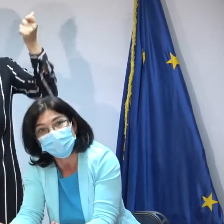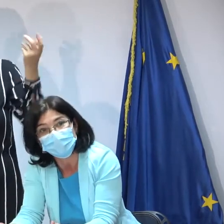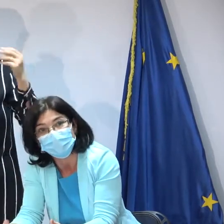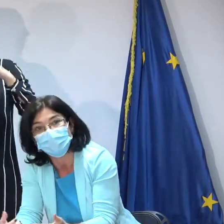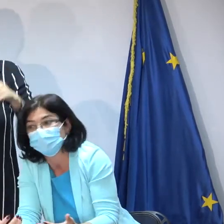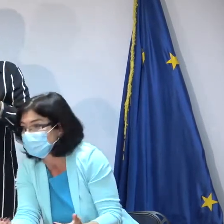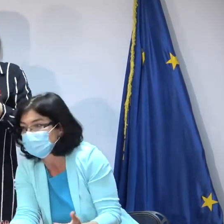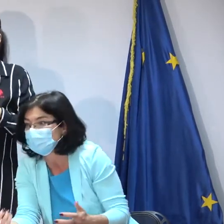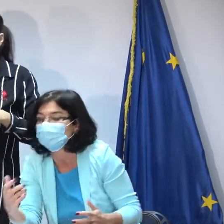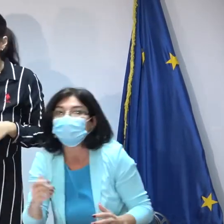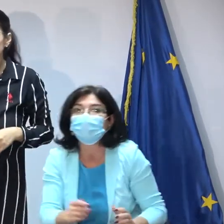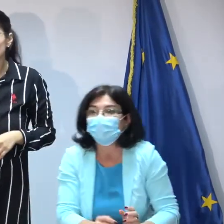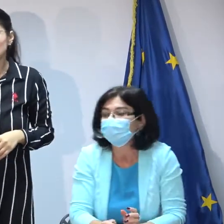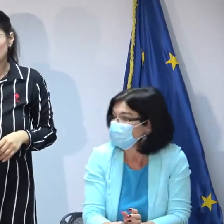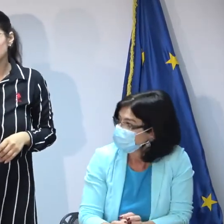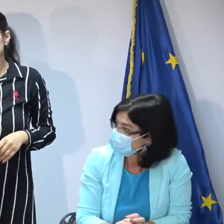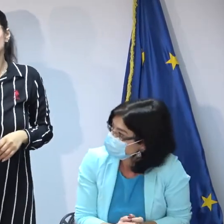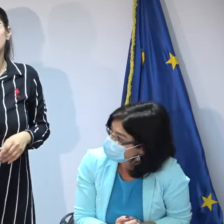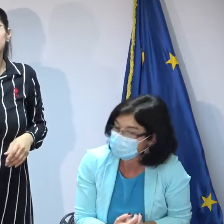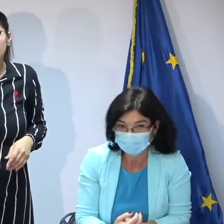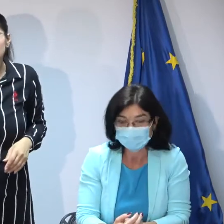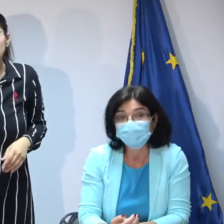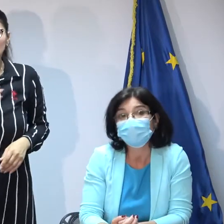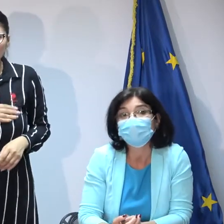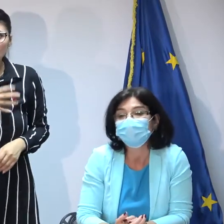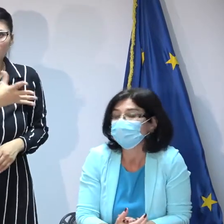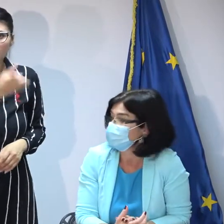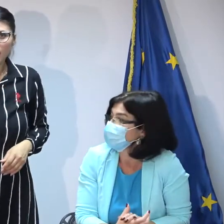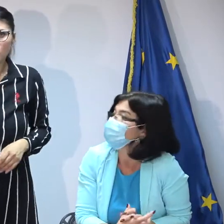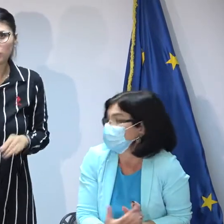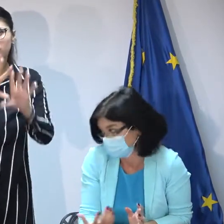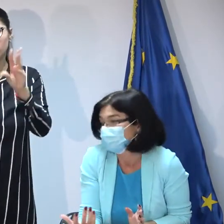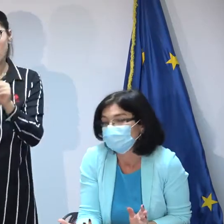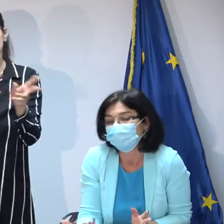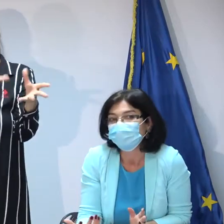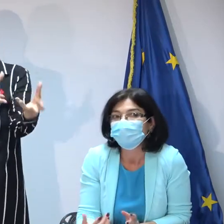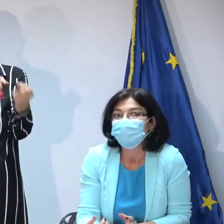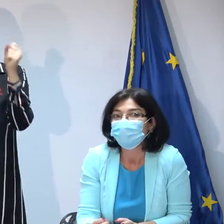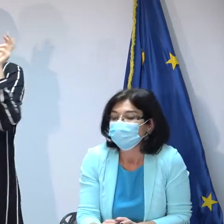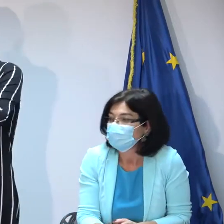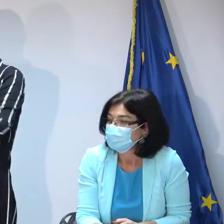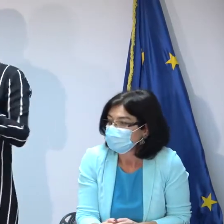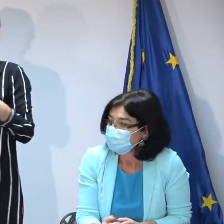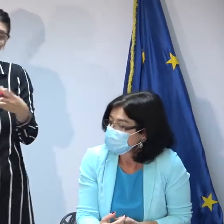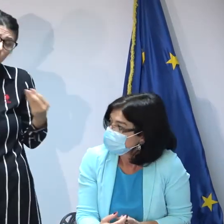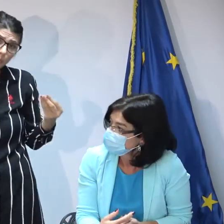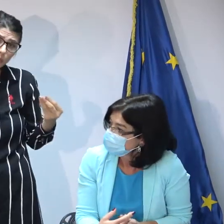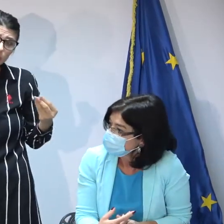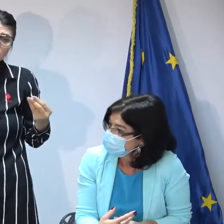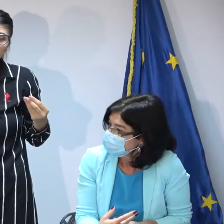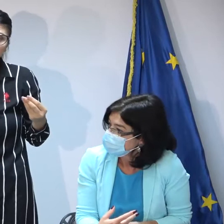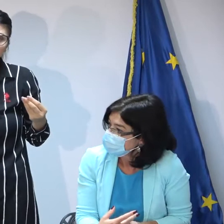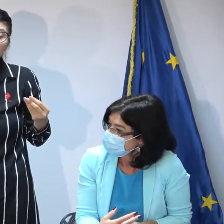genul ăsta și să se intereseze și să dorească să ia copilul în familie pentru că mulți dintre din păcate în multe